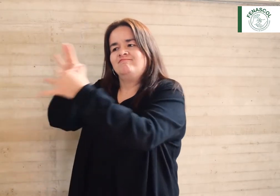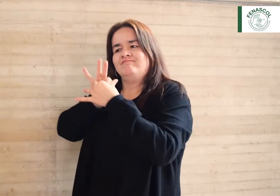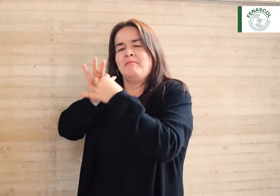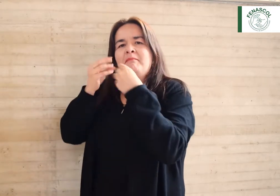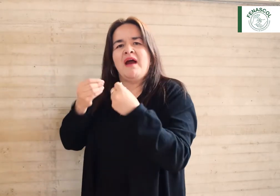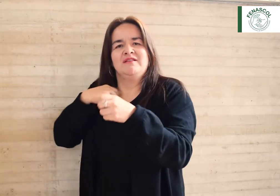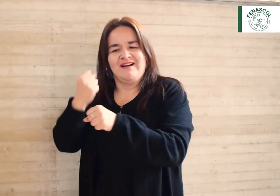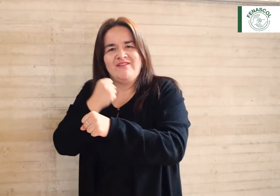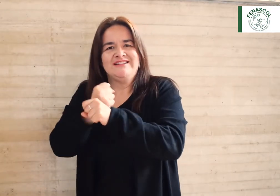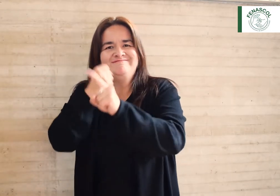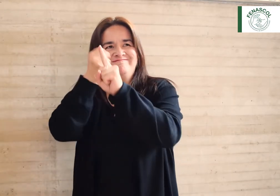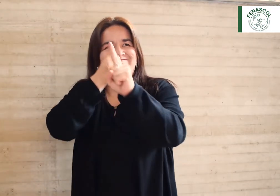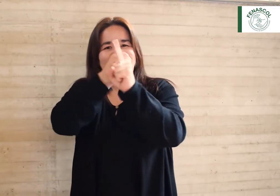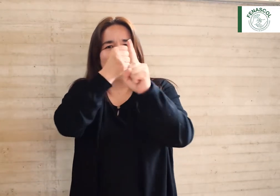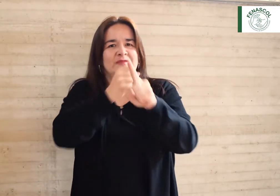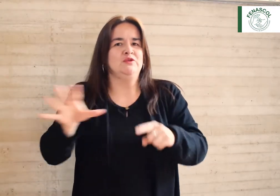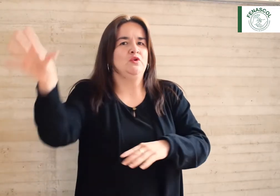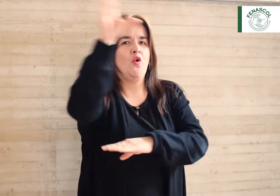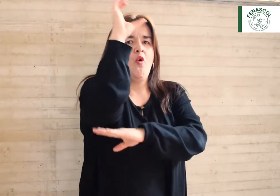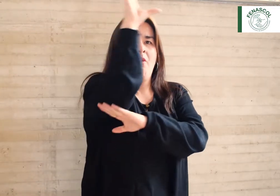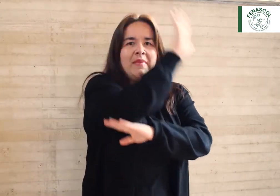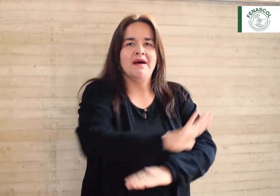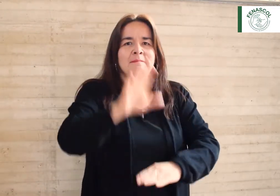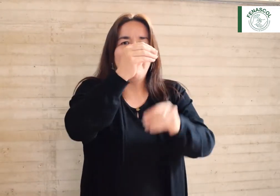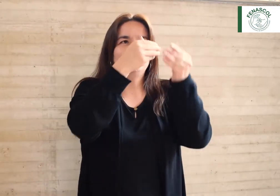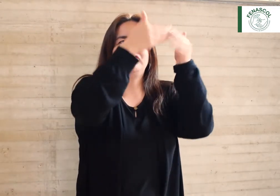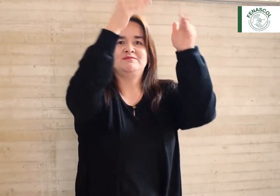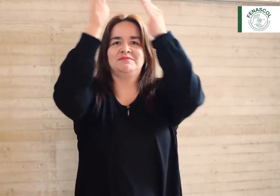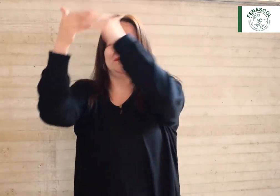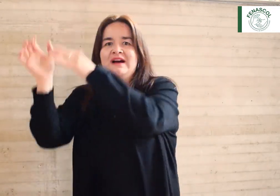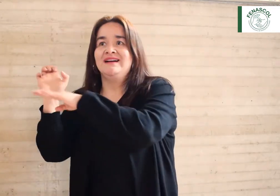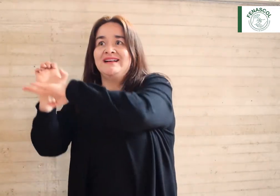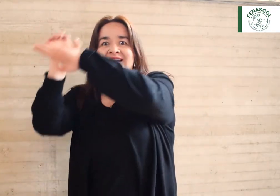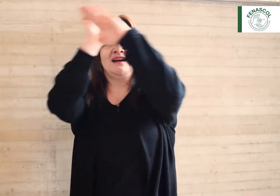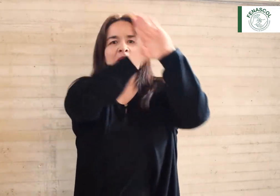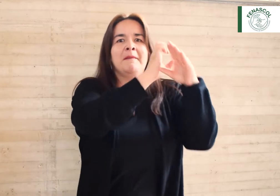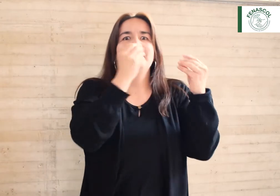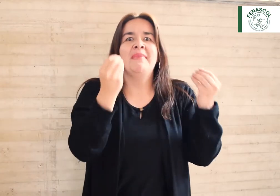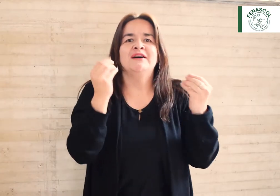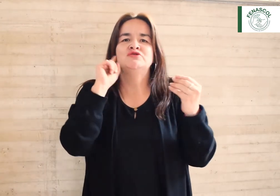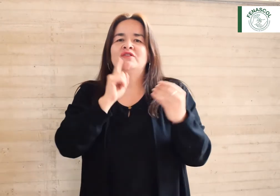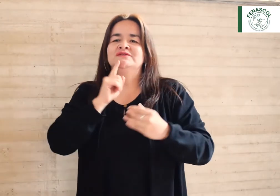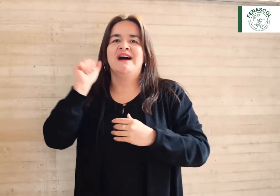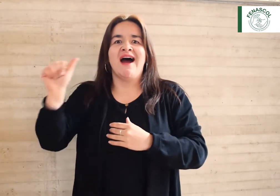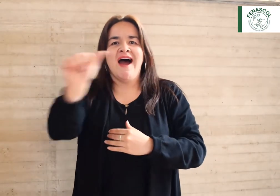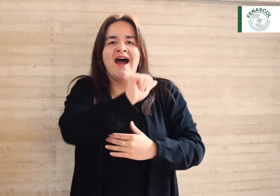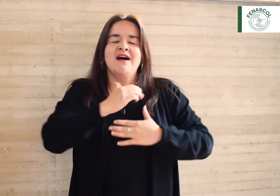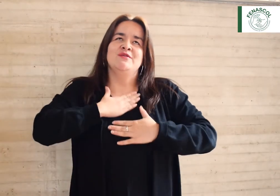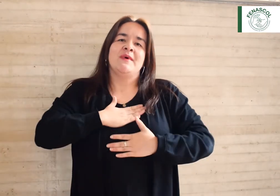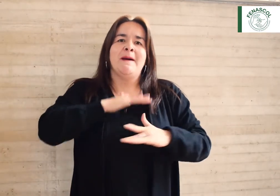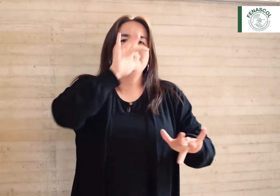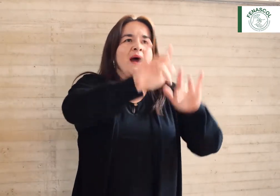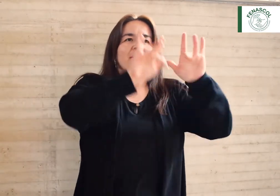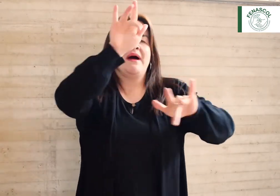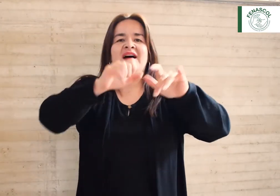gustaría trabajar e insistir para que en toda Colombia se abran espacios de participación para que las mujeres sordas